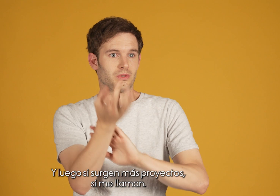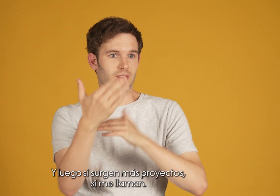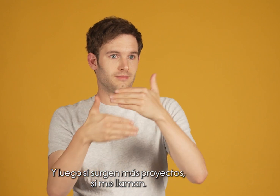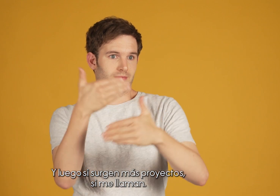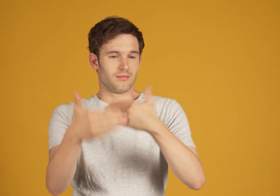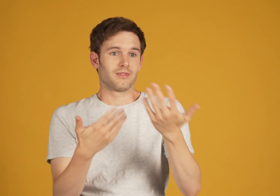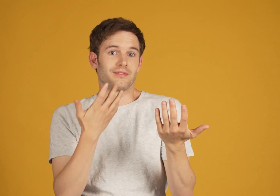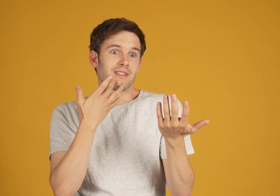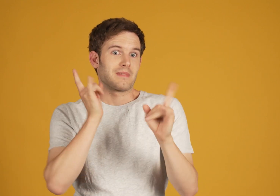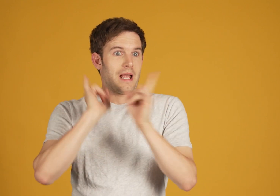si me llaman.